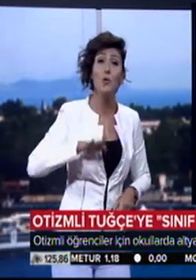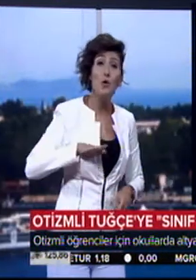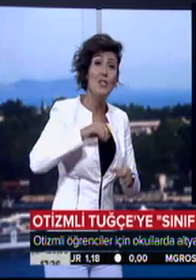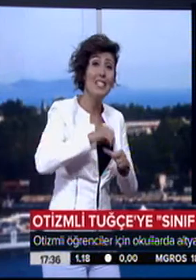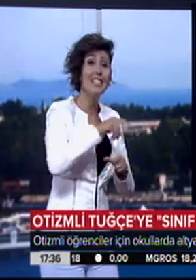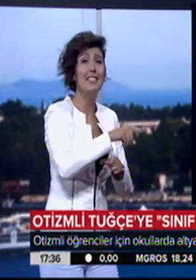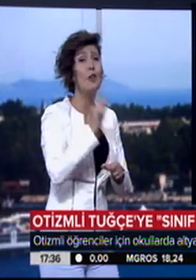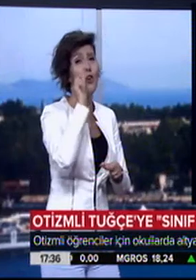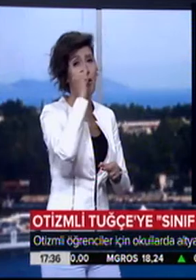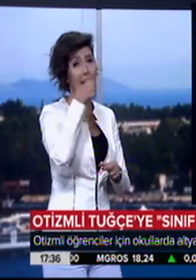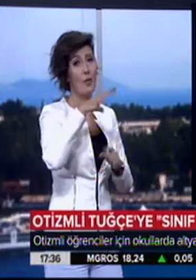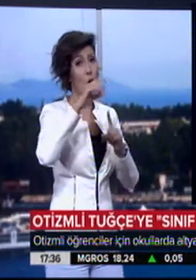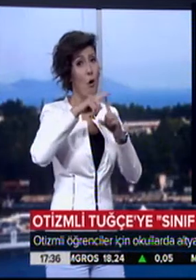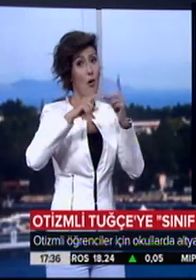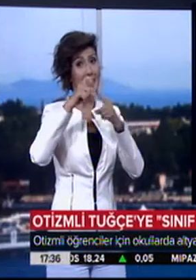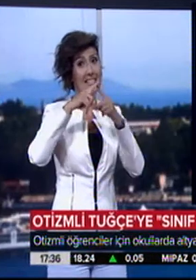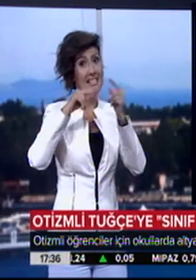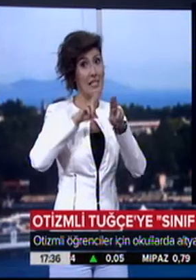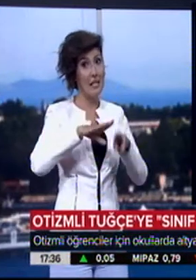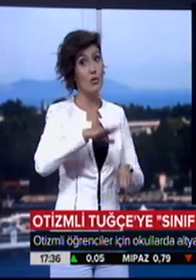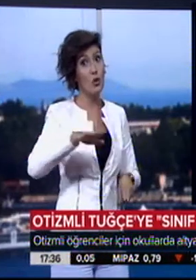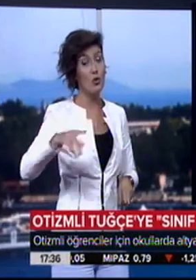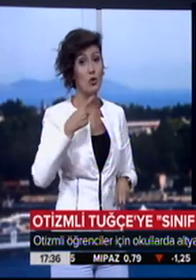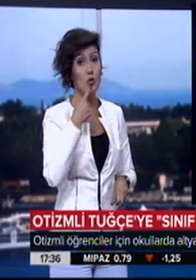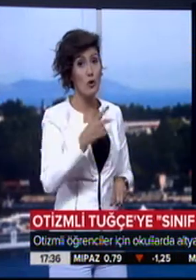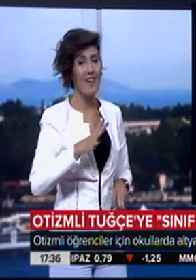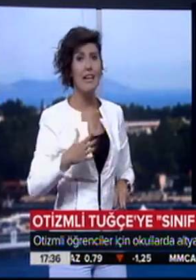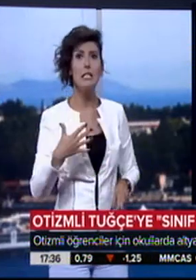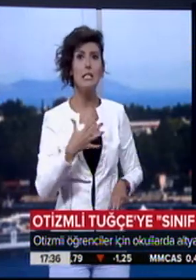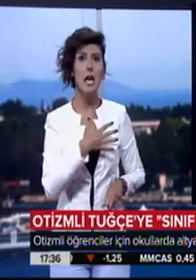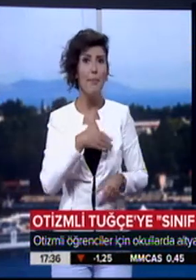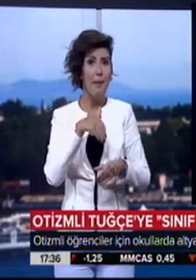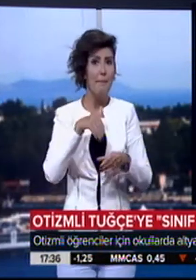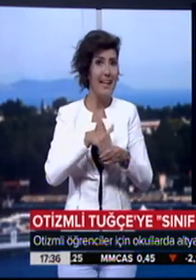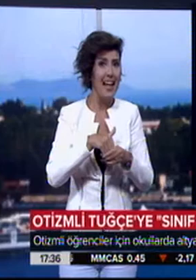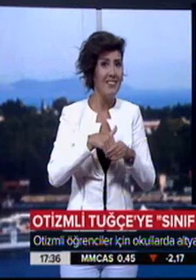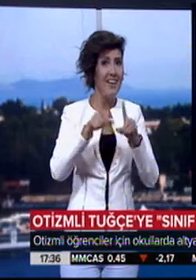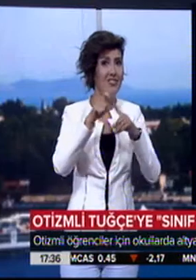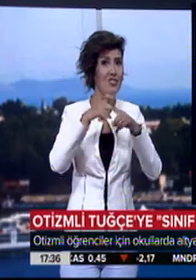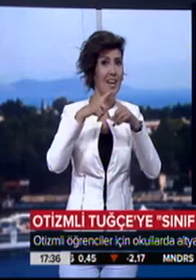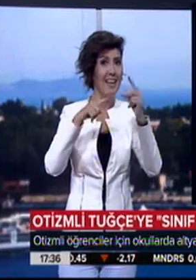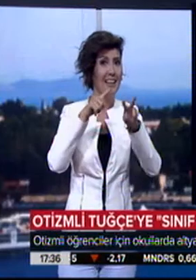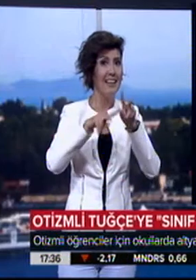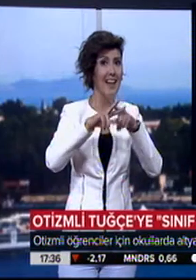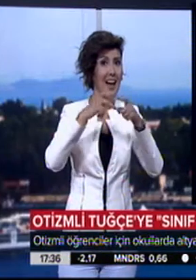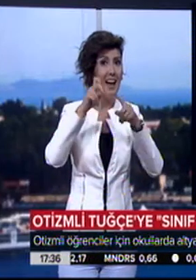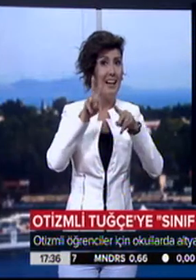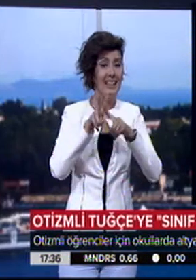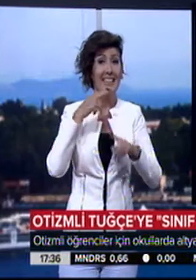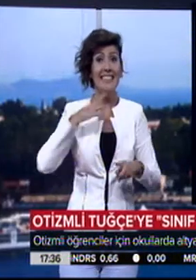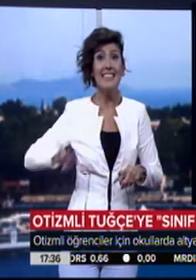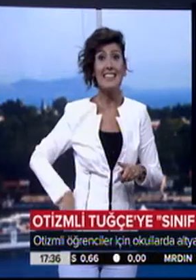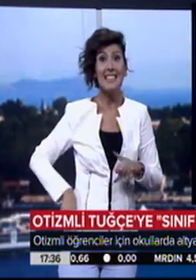o kadar kolay değil. Otistik çocuklardan söz ediyoruz. CHP milletvekili Çetin Arık kızı Tuğçe'nin